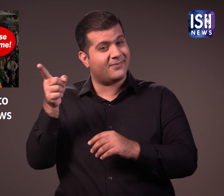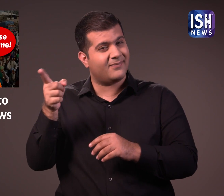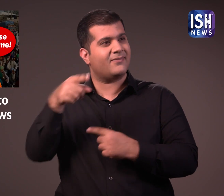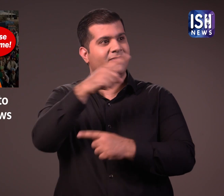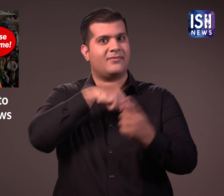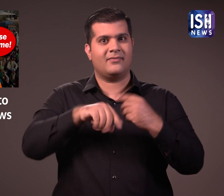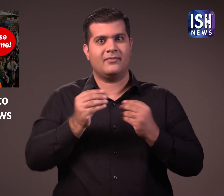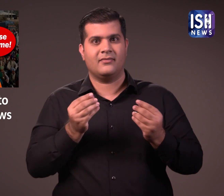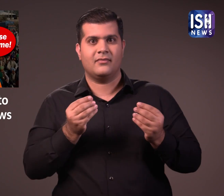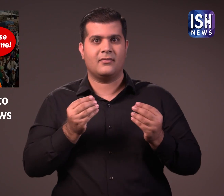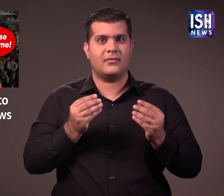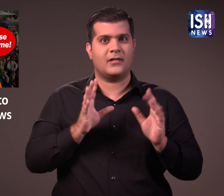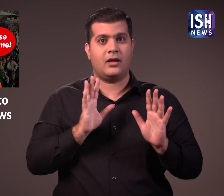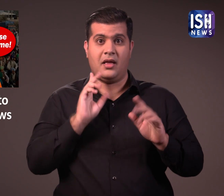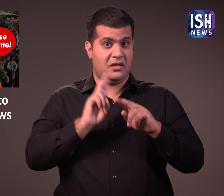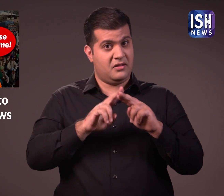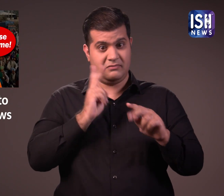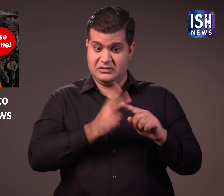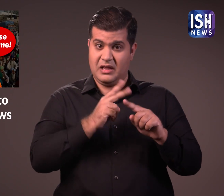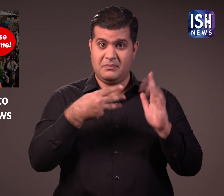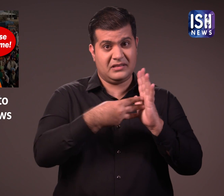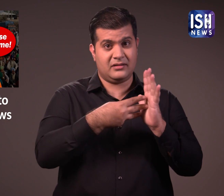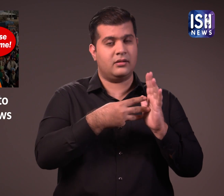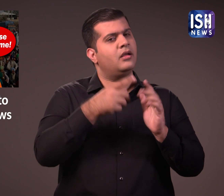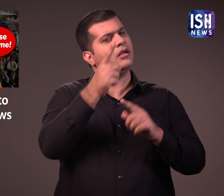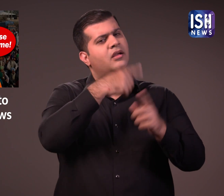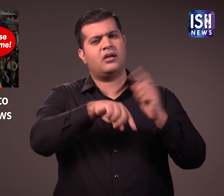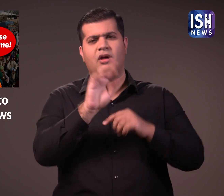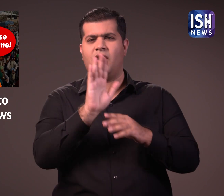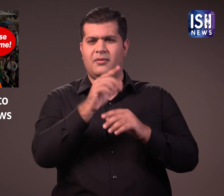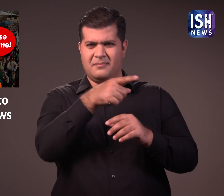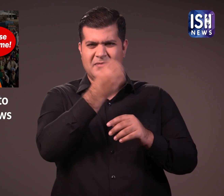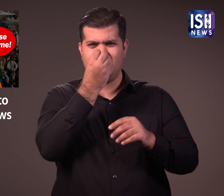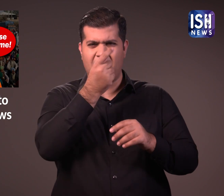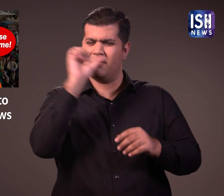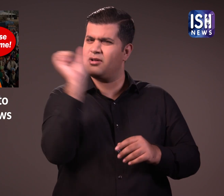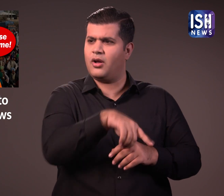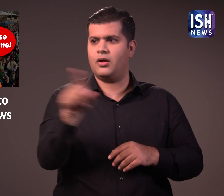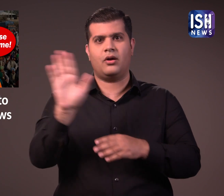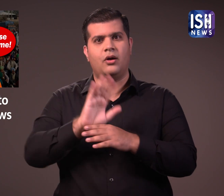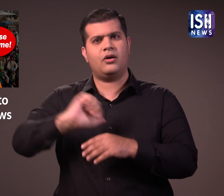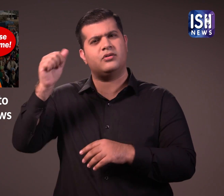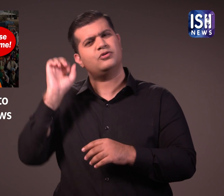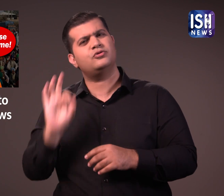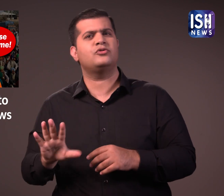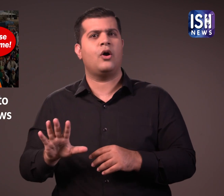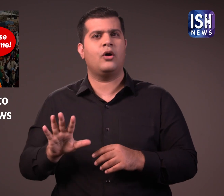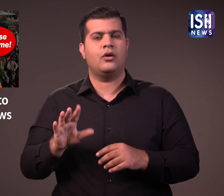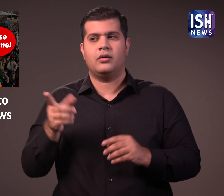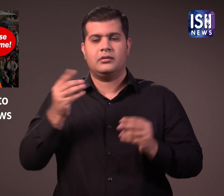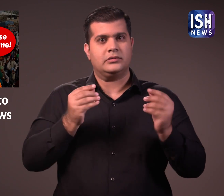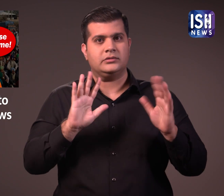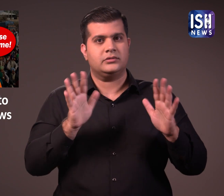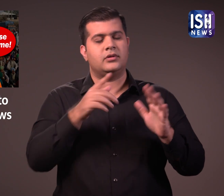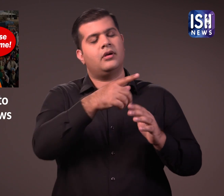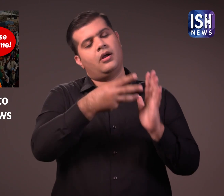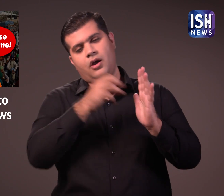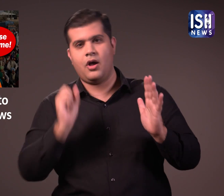है यदि कानूनों को निरस नहीं किया गया तो भाजपा चुनाव हार सकती है और कांग्रेस सत्ता में बनी रहेगी यही कारण है कि